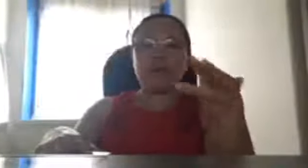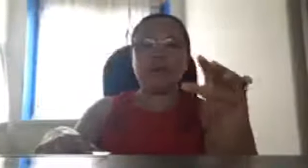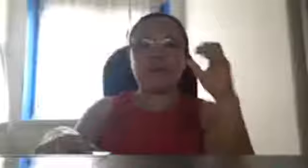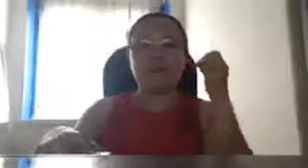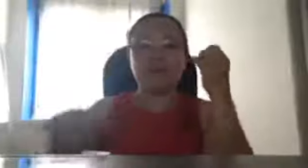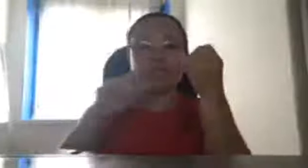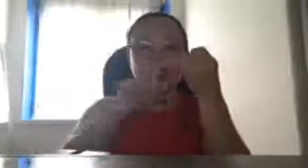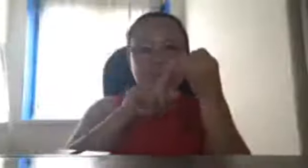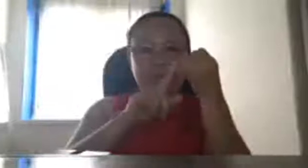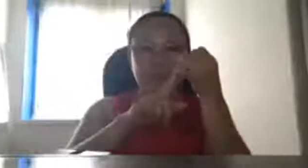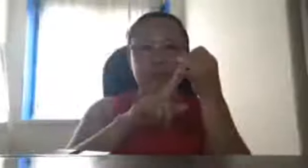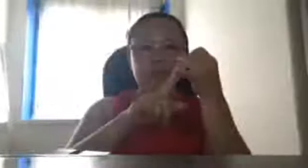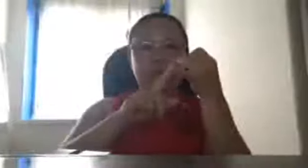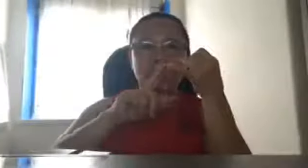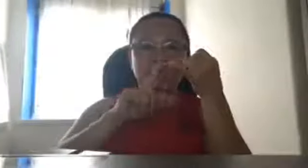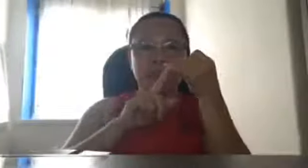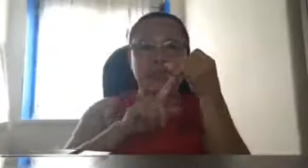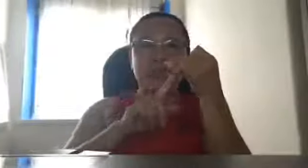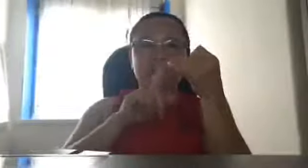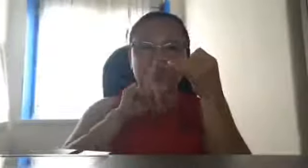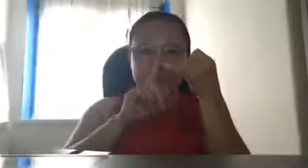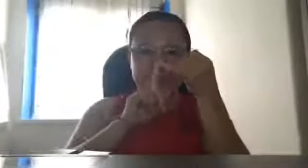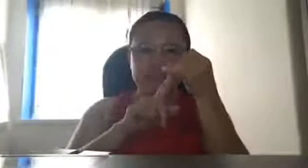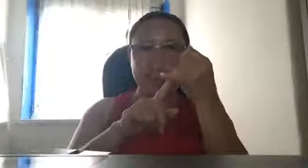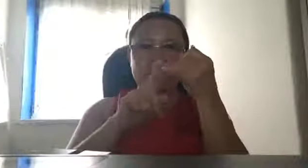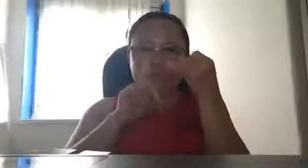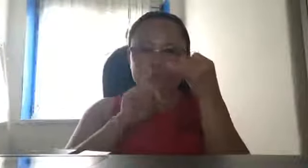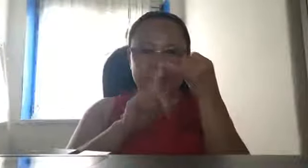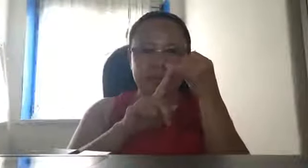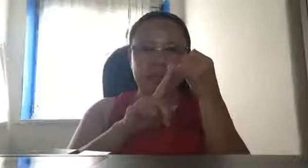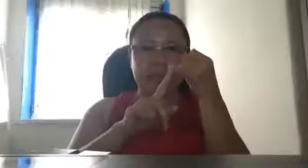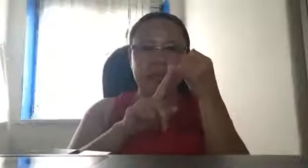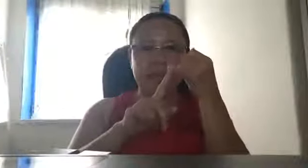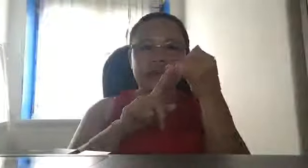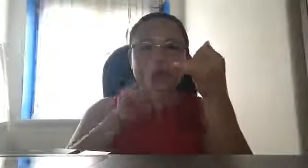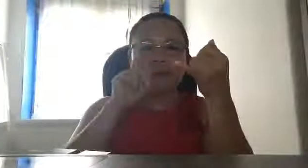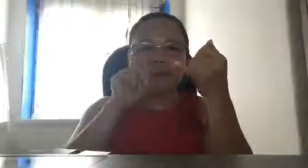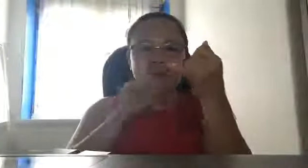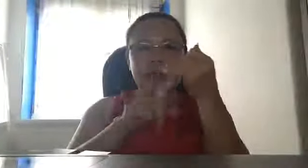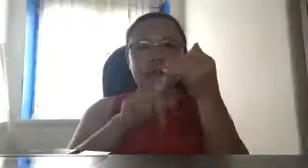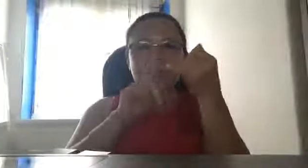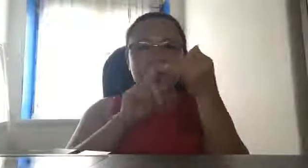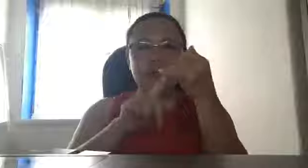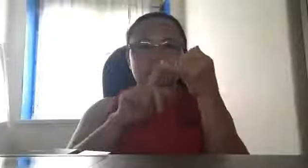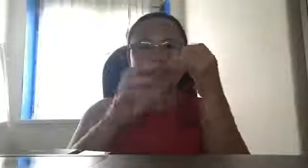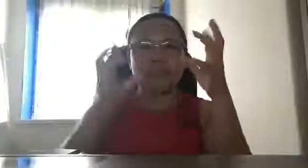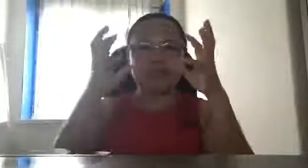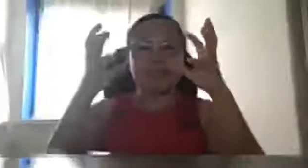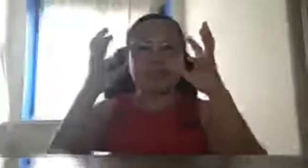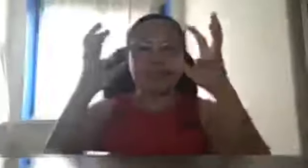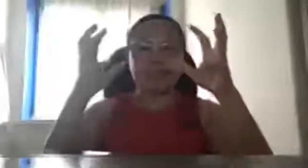Pangulo ang education po kasi yung ating mga scientist kailangan magkaroon po sila ng